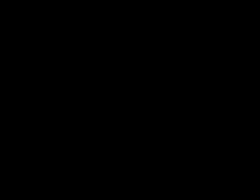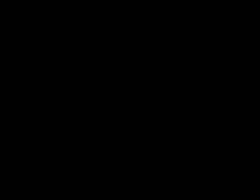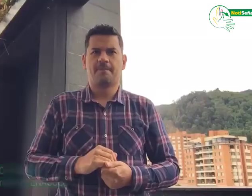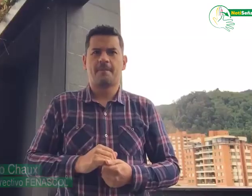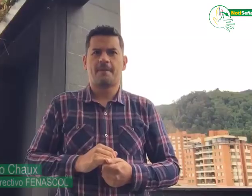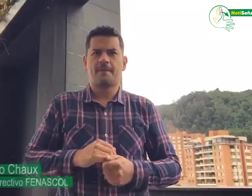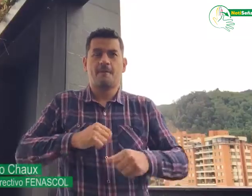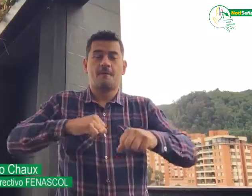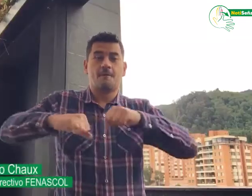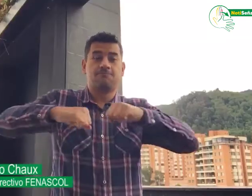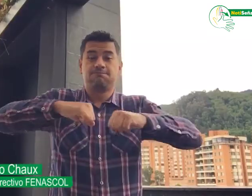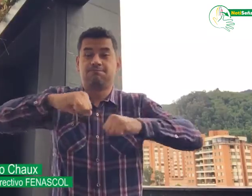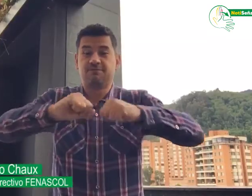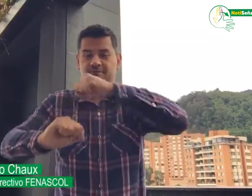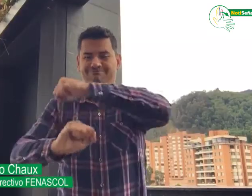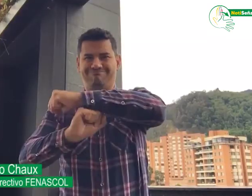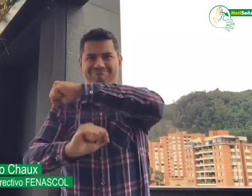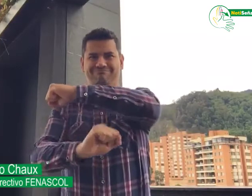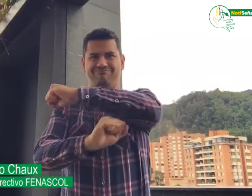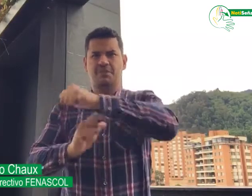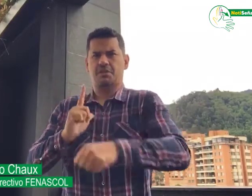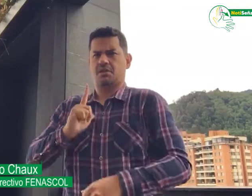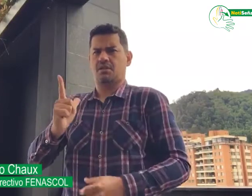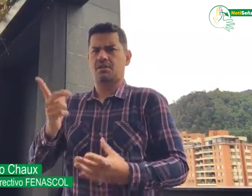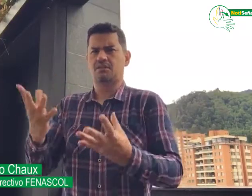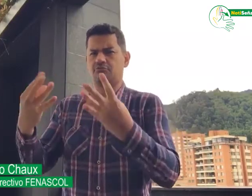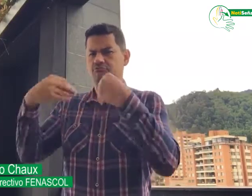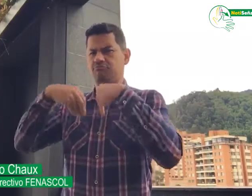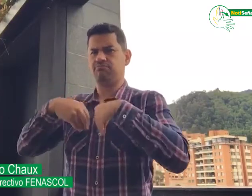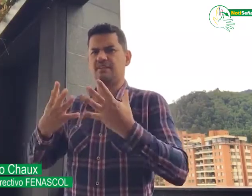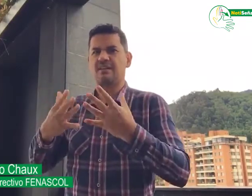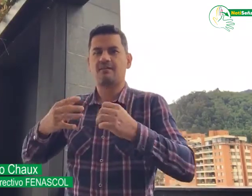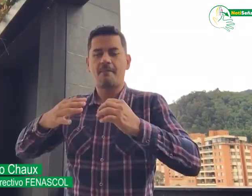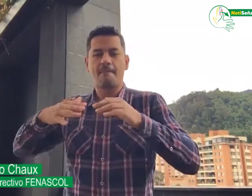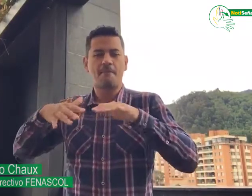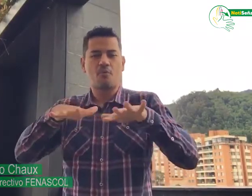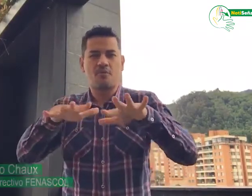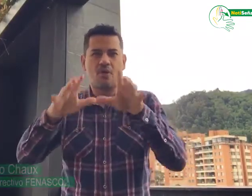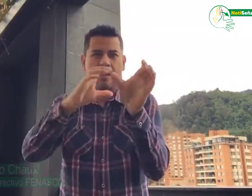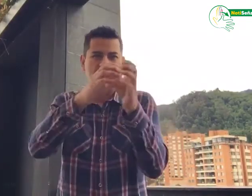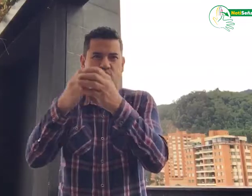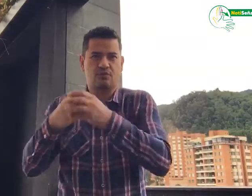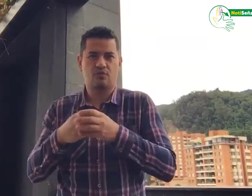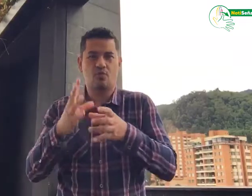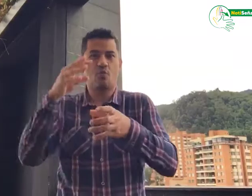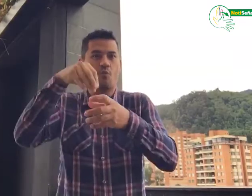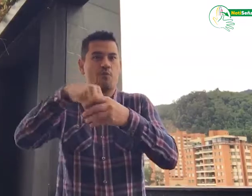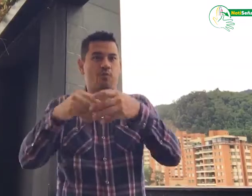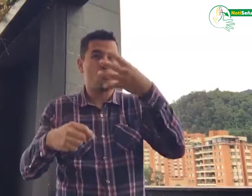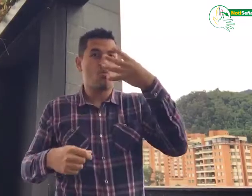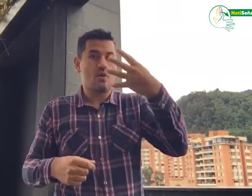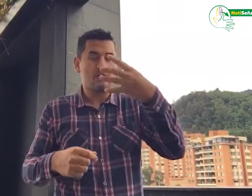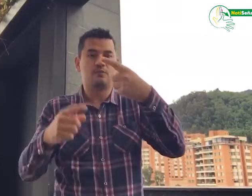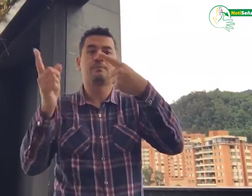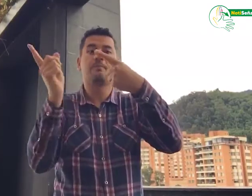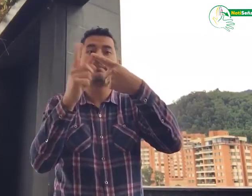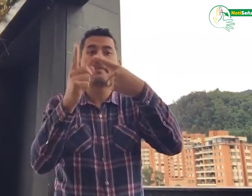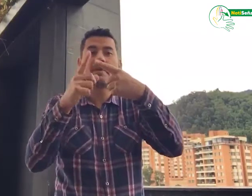Las gestiones fundamentales que lidera el movimiento asociativo de personas sordas en Colombia son cuatro. La